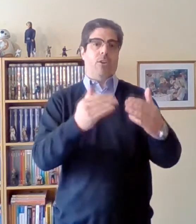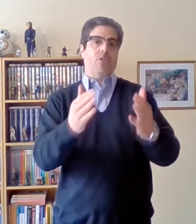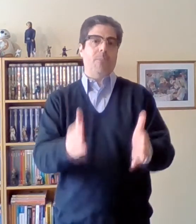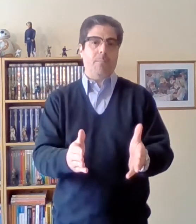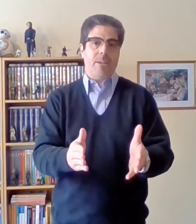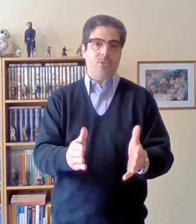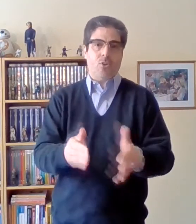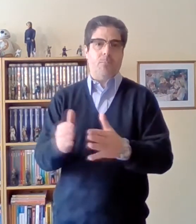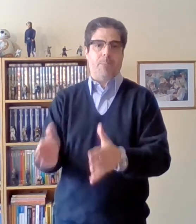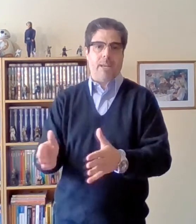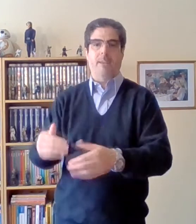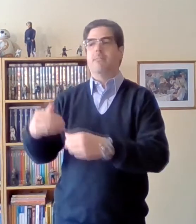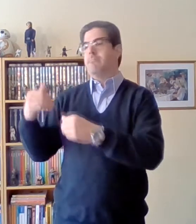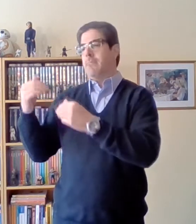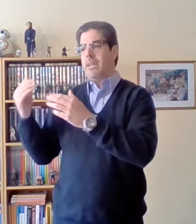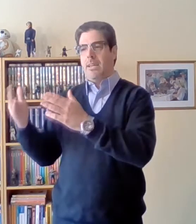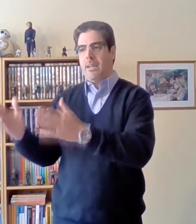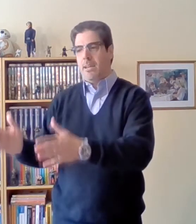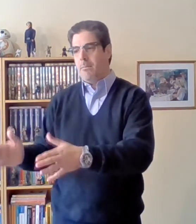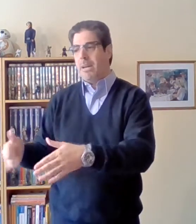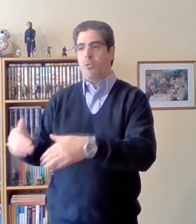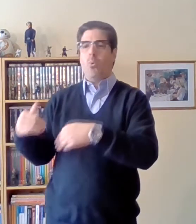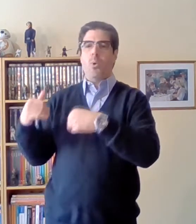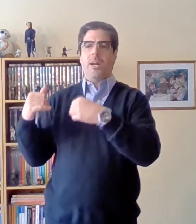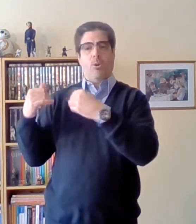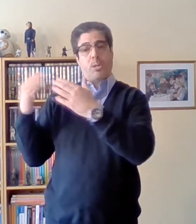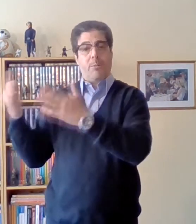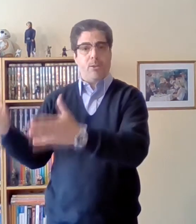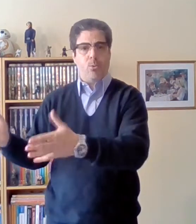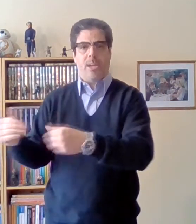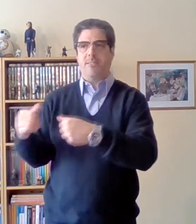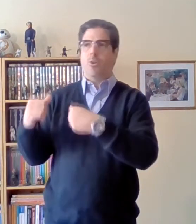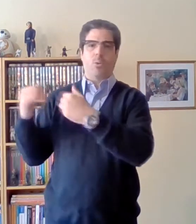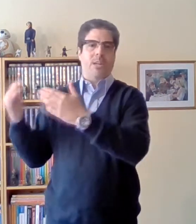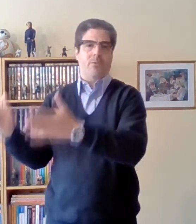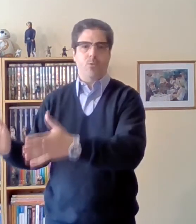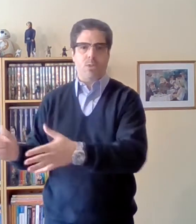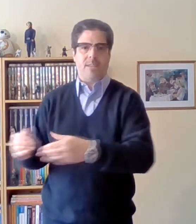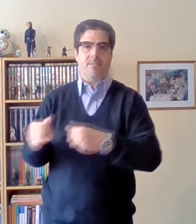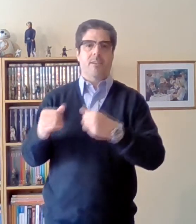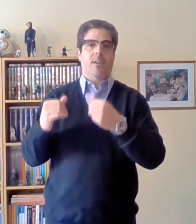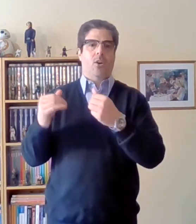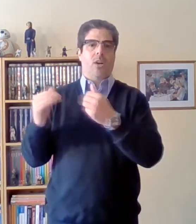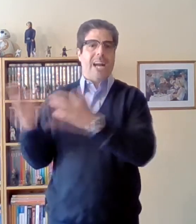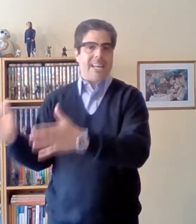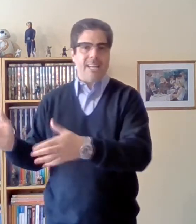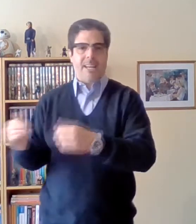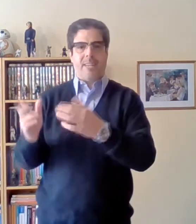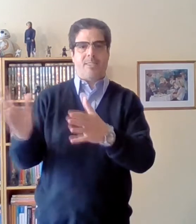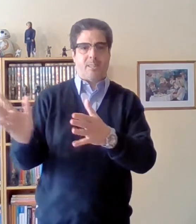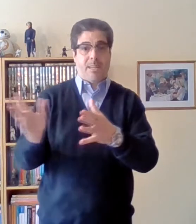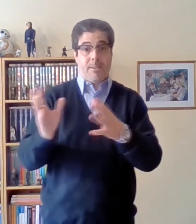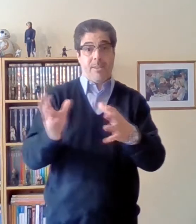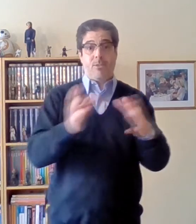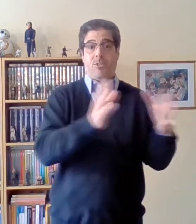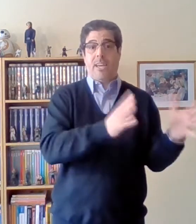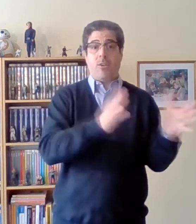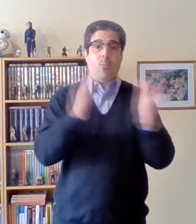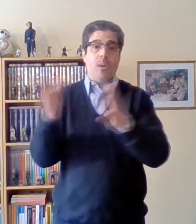esos mil pesos compré verduras otras verduras otras frutas carne etcétera ¿ven? entonces hay como una